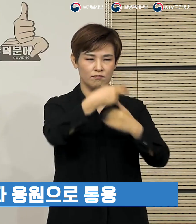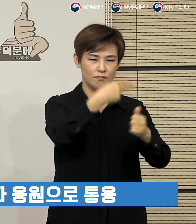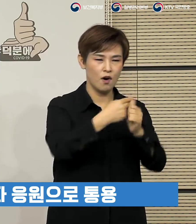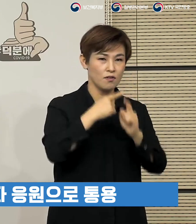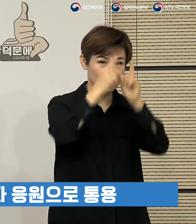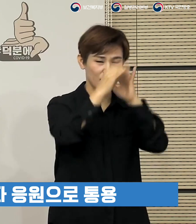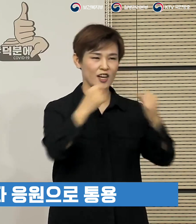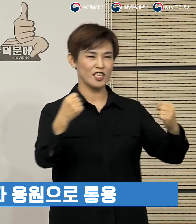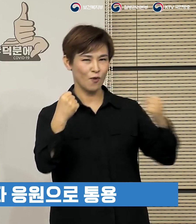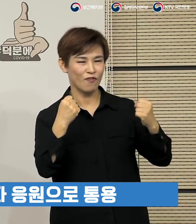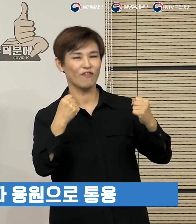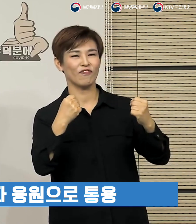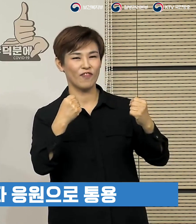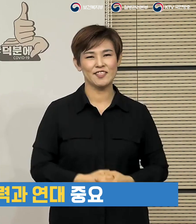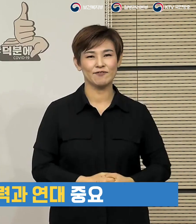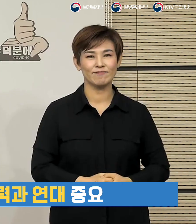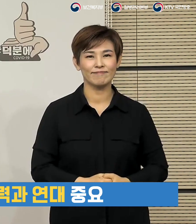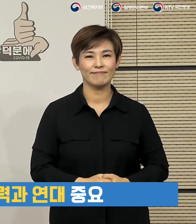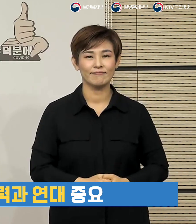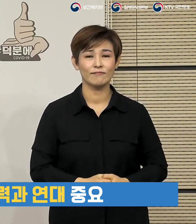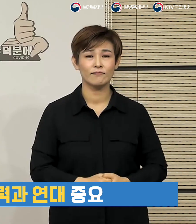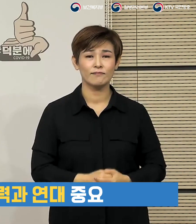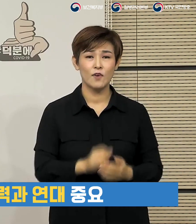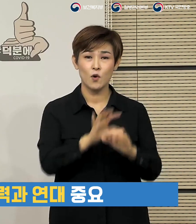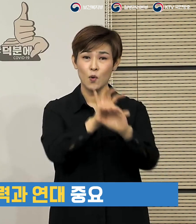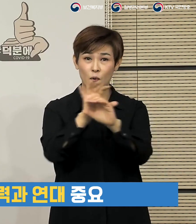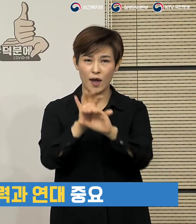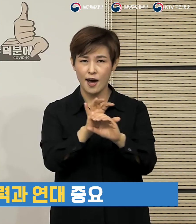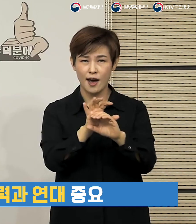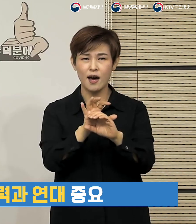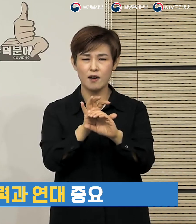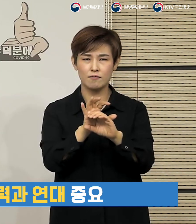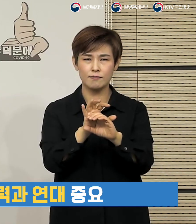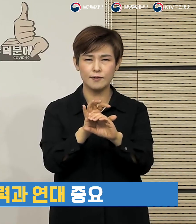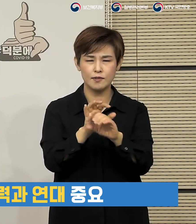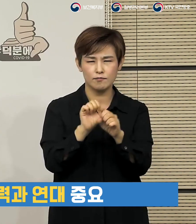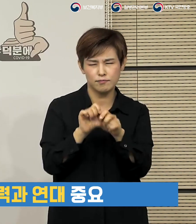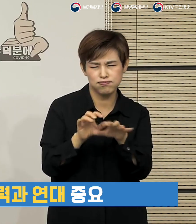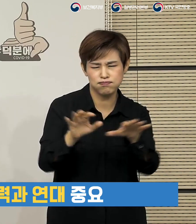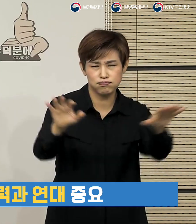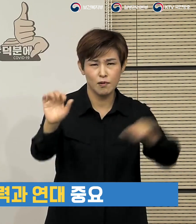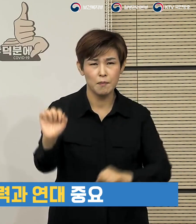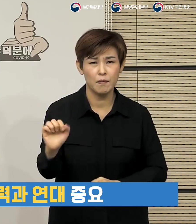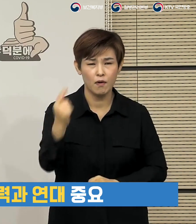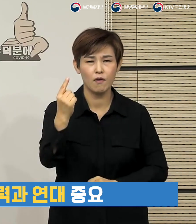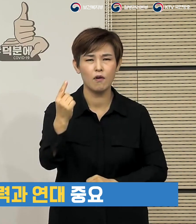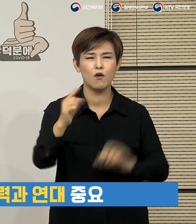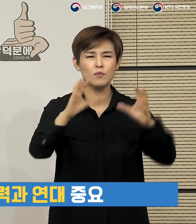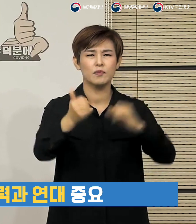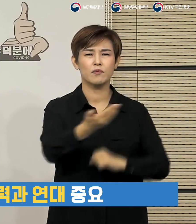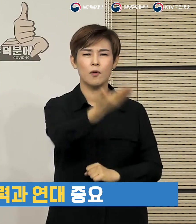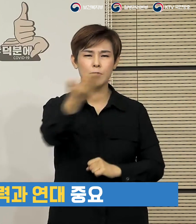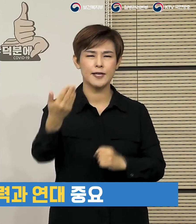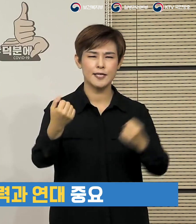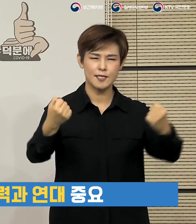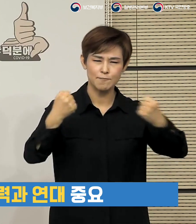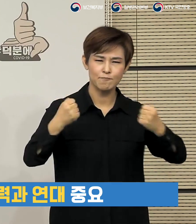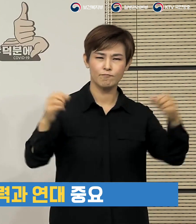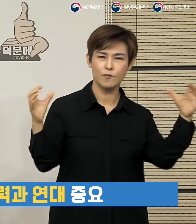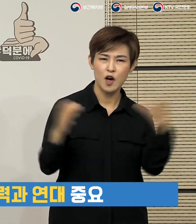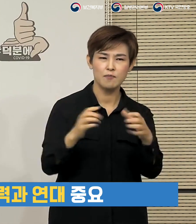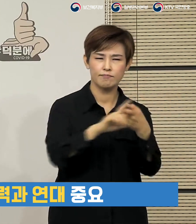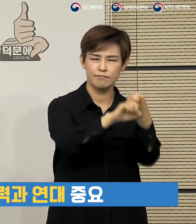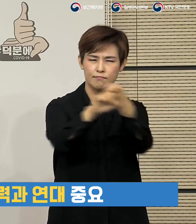응원으로도 통용되고 있습니다. 코로나19의 지속적 확산으로 국민들의 협력과 연대가